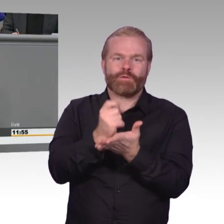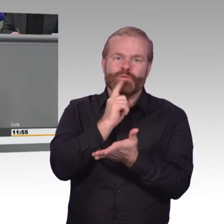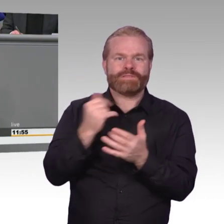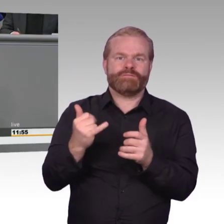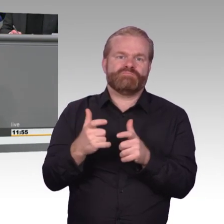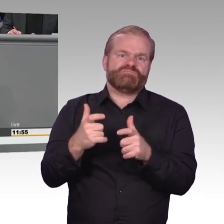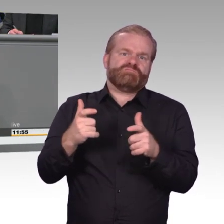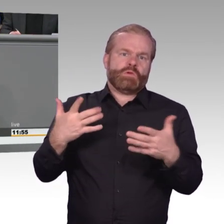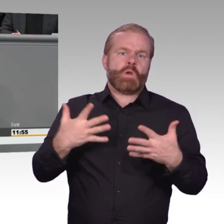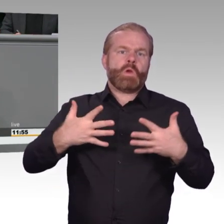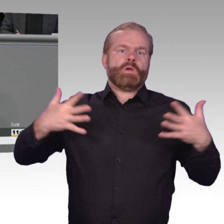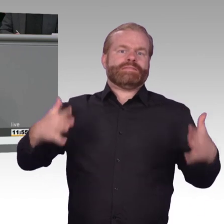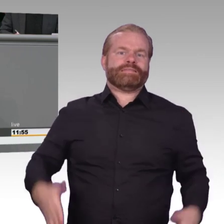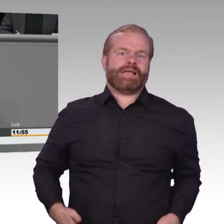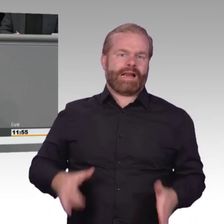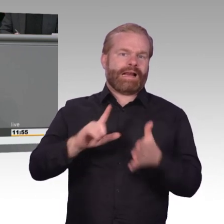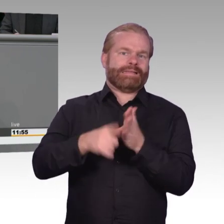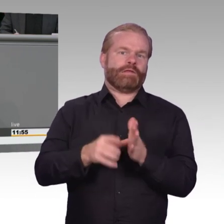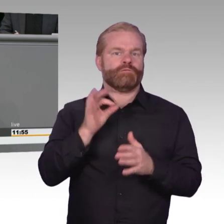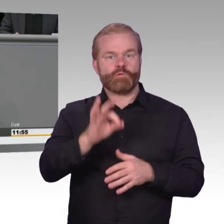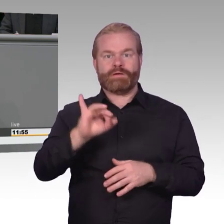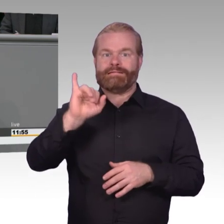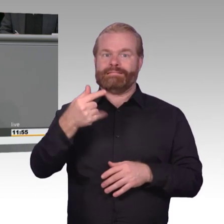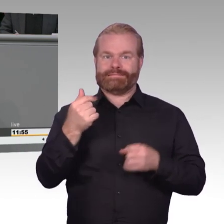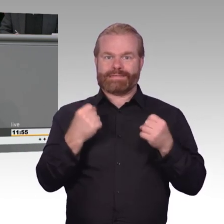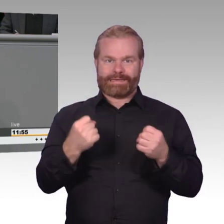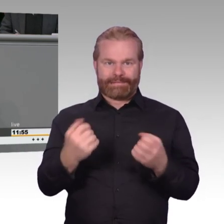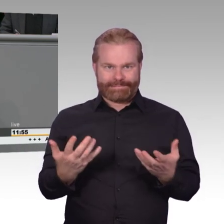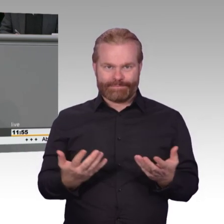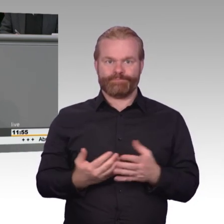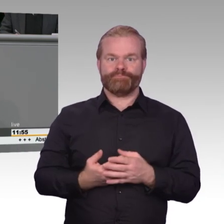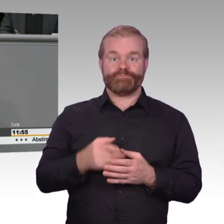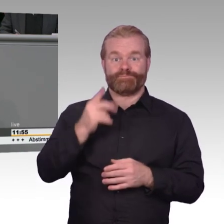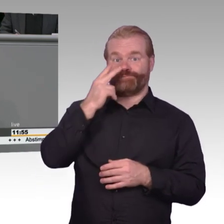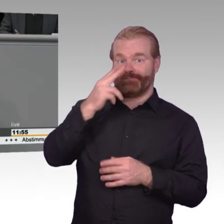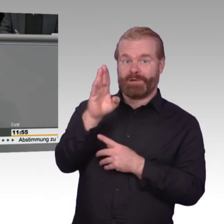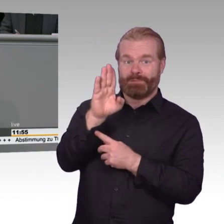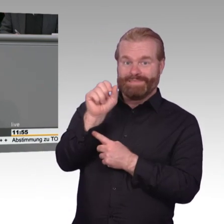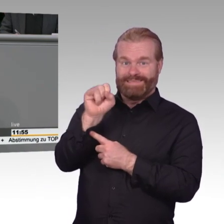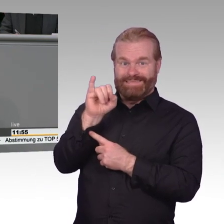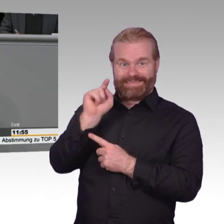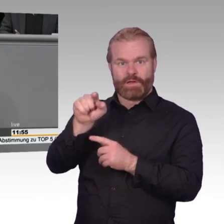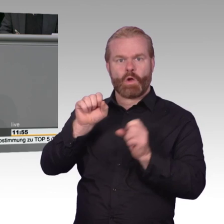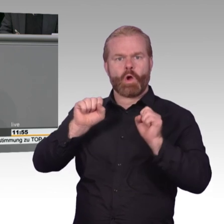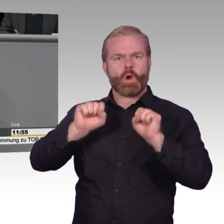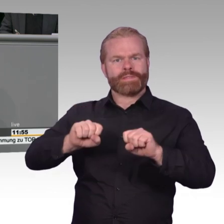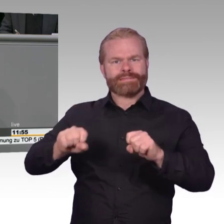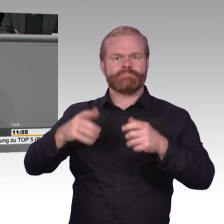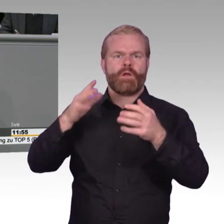unabhängig sein sollte. Ich würde mir wünschen, dass auch ein höchstmaß an Unabhängigkeit von der Wirtschaft von dieser